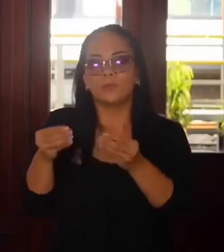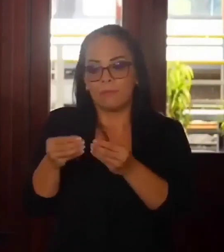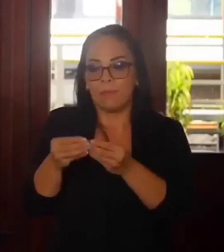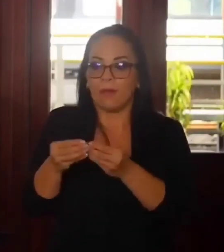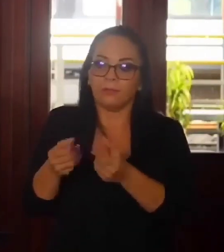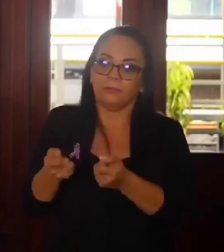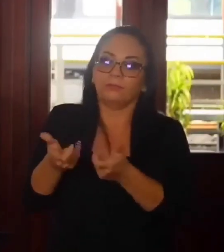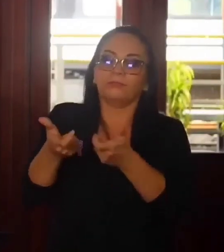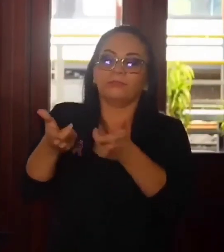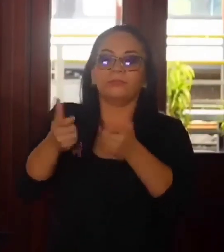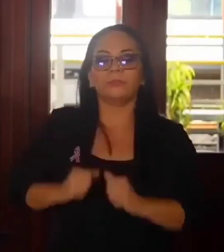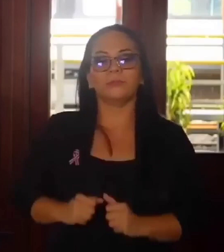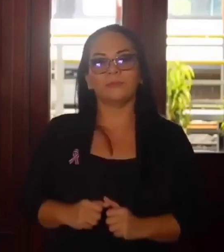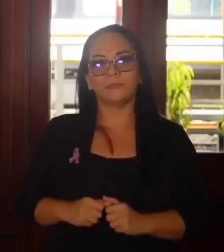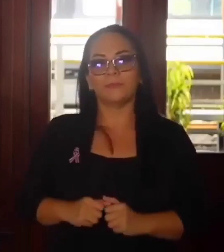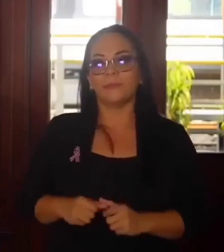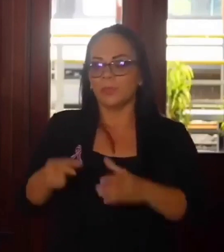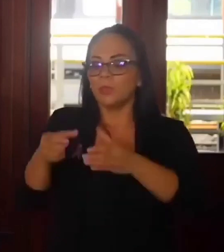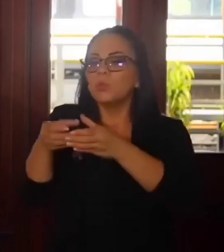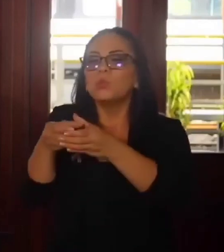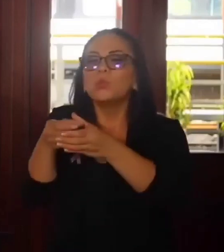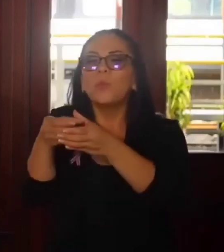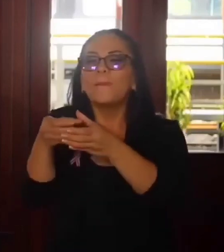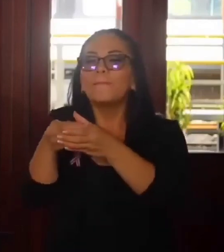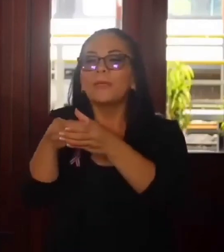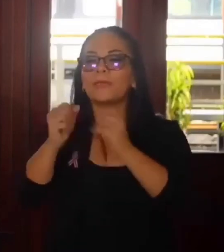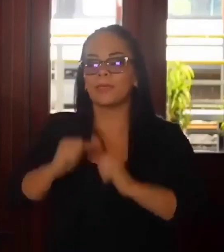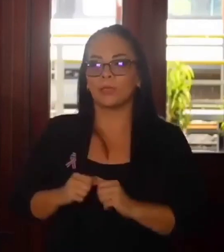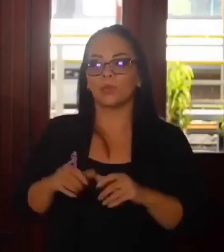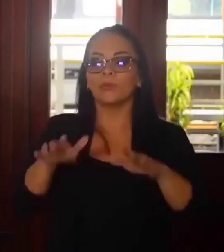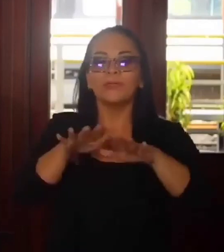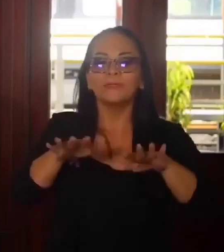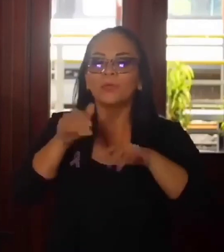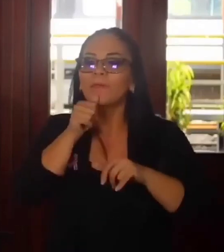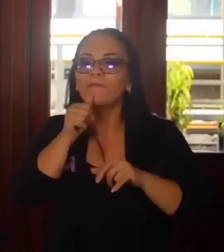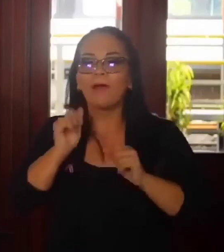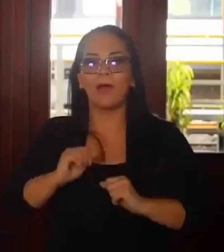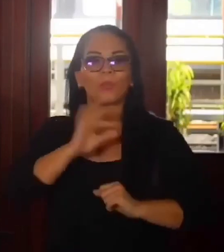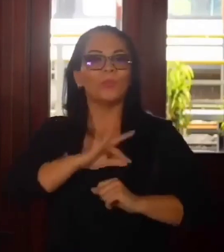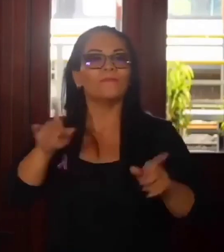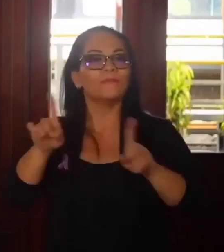a un segmento chiquitito del sector privado